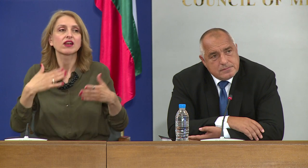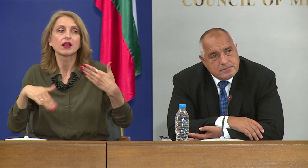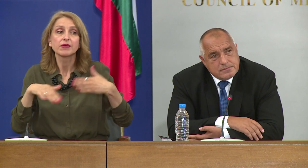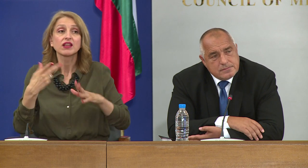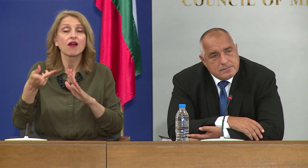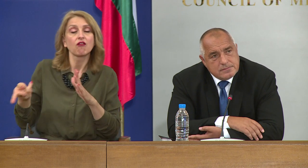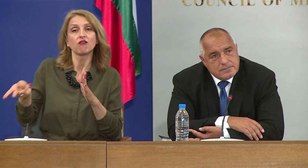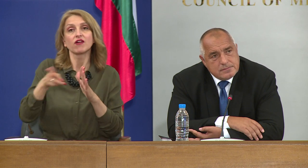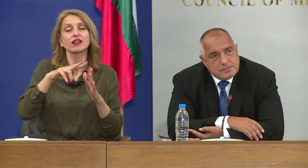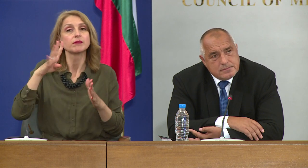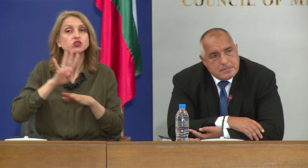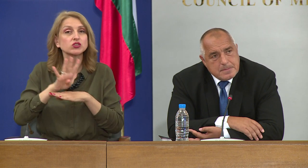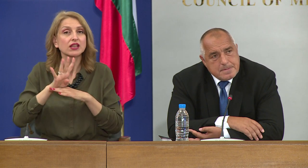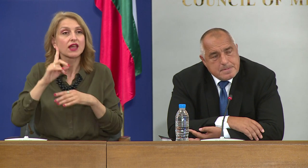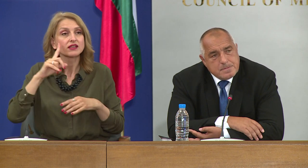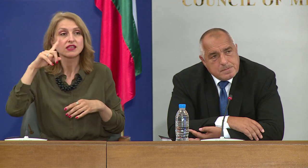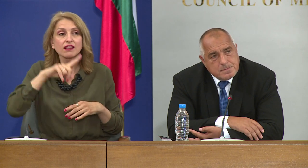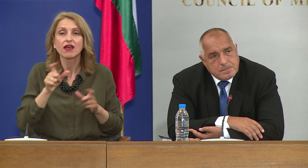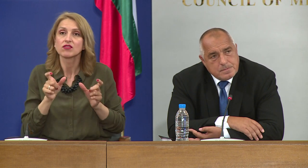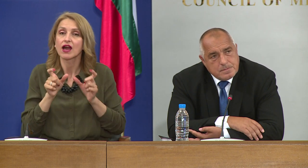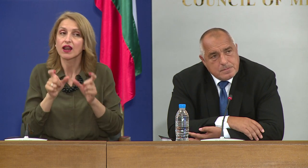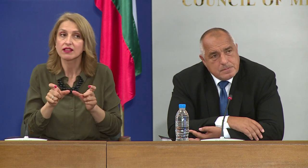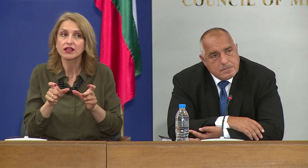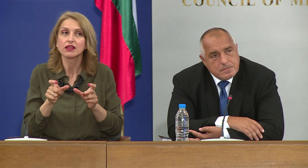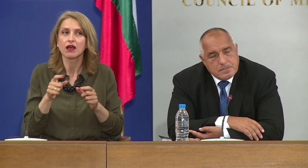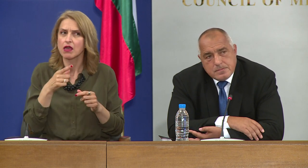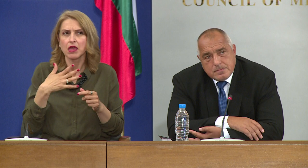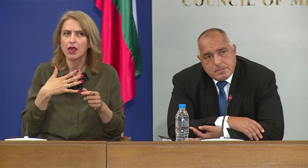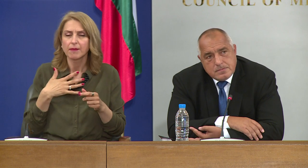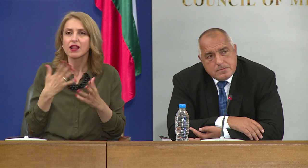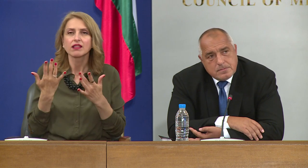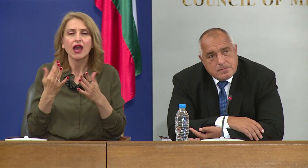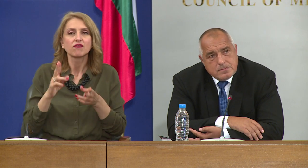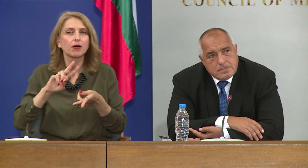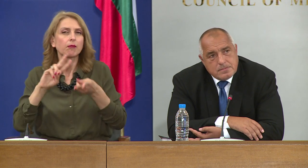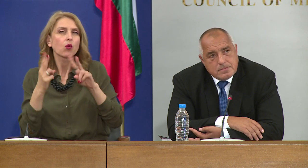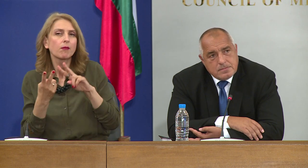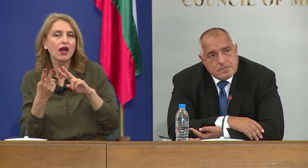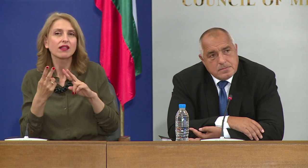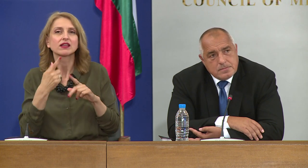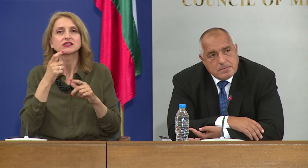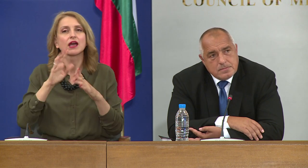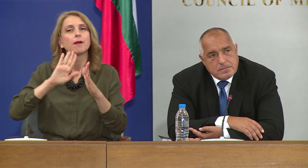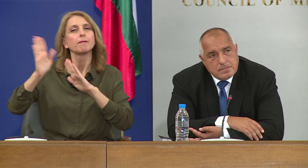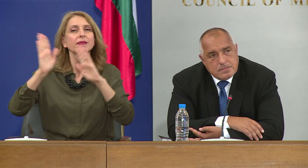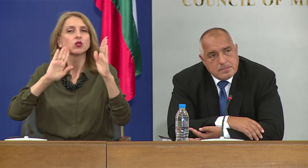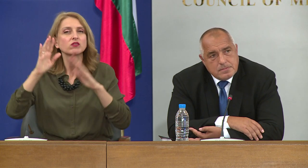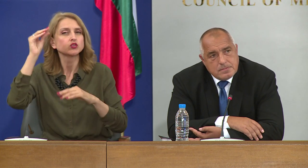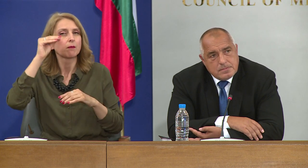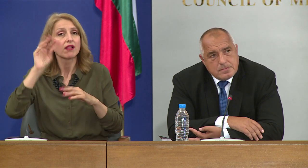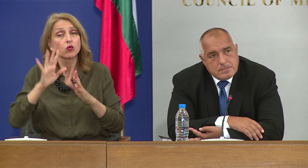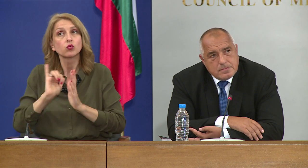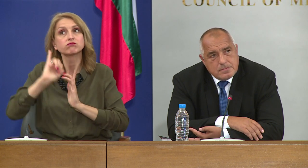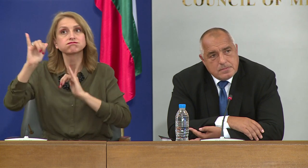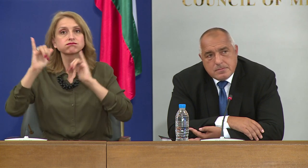14-денната карантина за пристигащи оттам. Предвижда ли се някаква промяна за пътуващите българи извън България, по-конкретно,